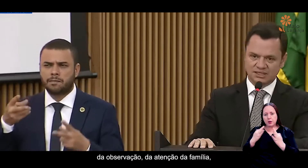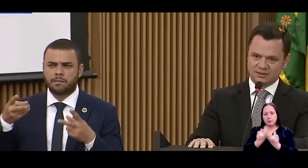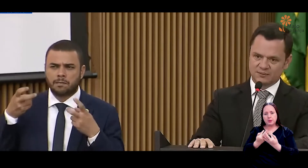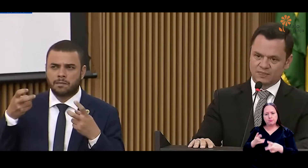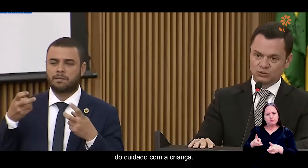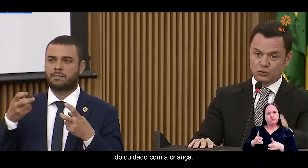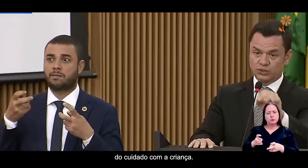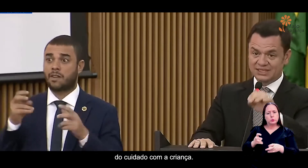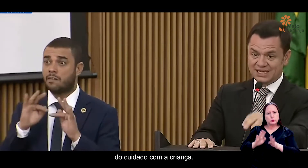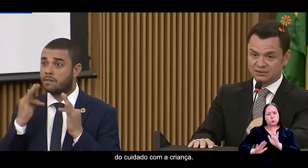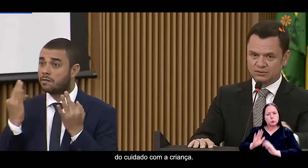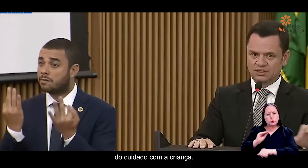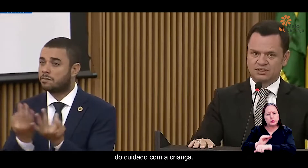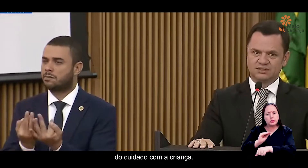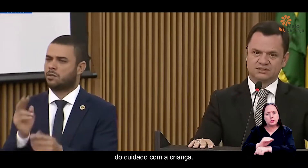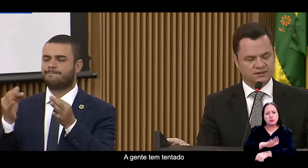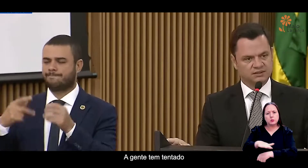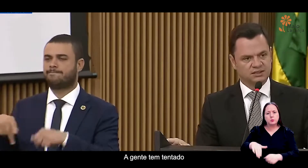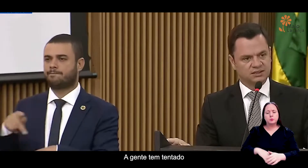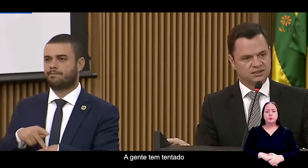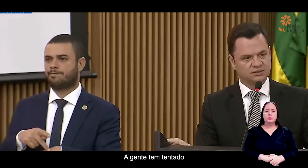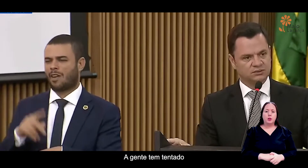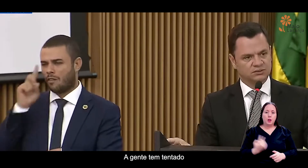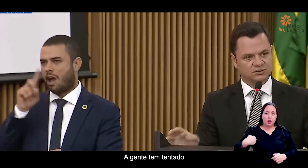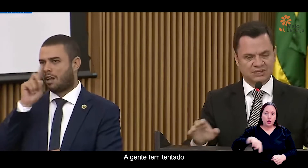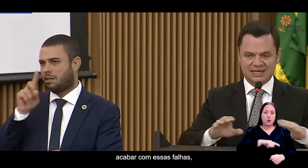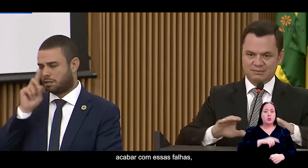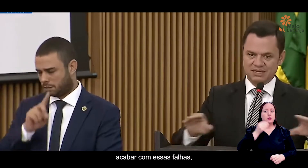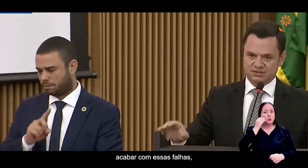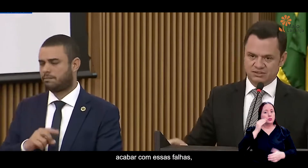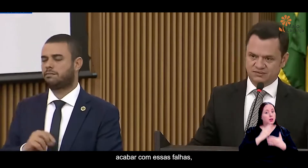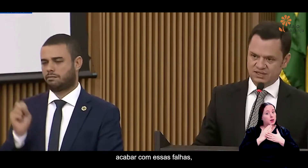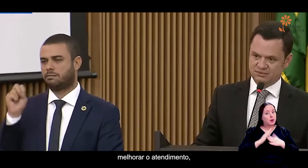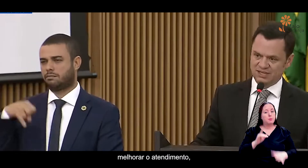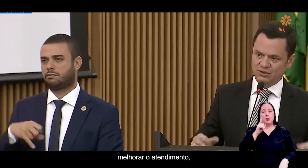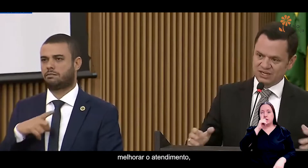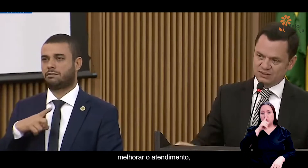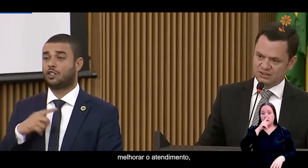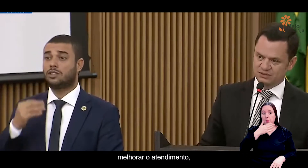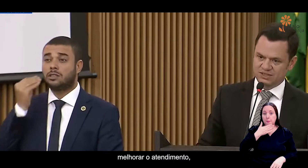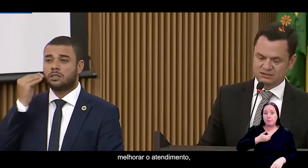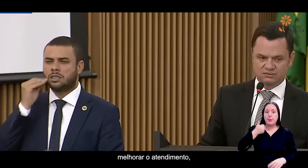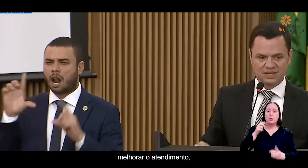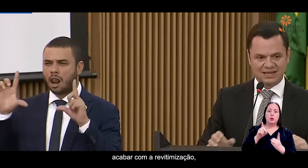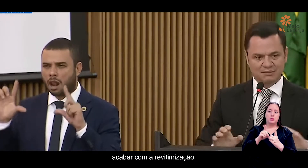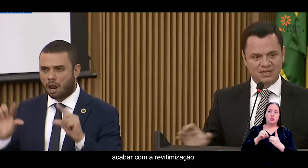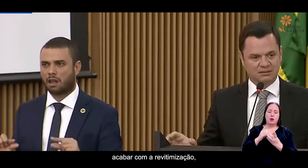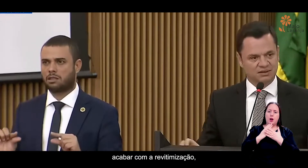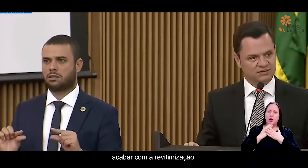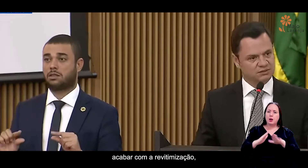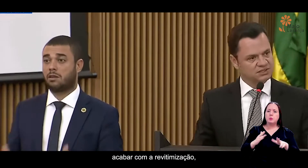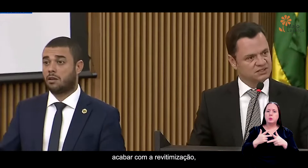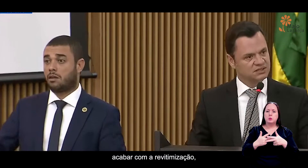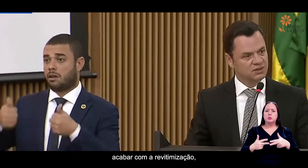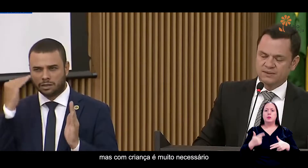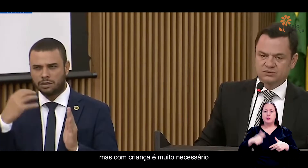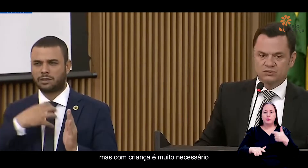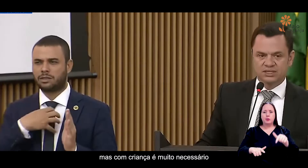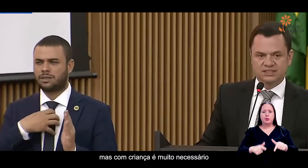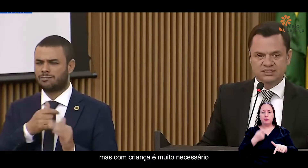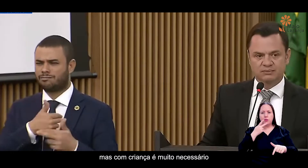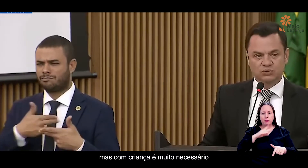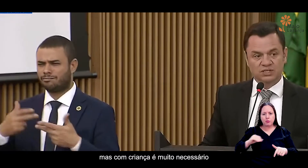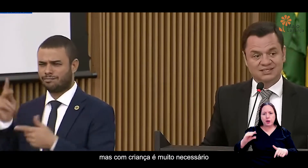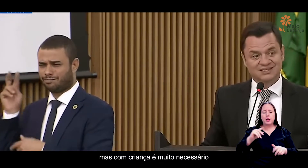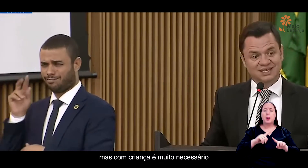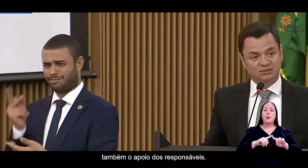família, do cuidado com a criança. A gente tem tentado acabar com essas falhas, melhorar o atendimento, acabar com a revitimização, mas